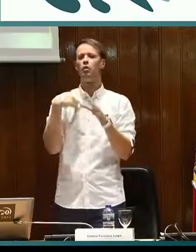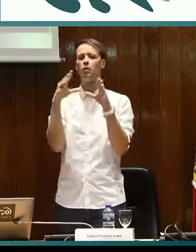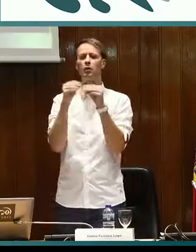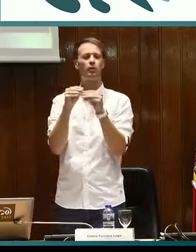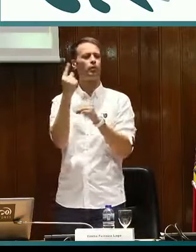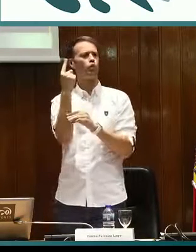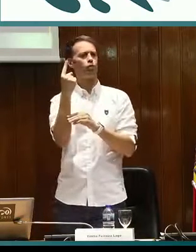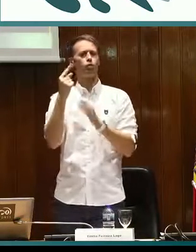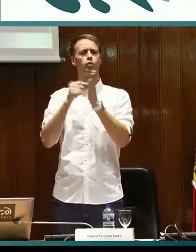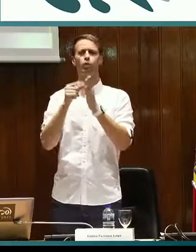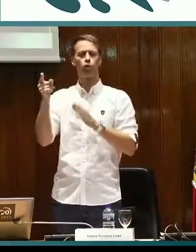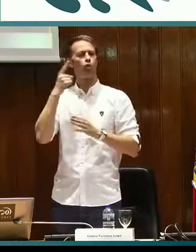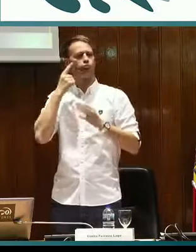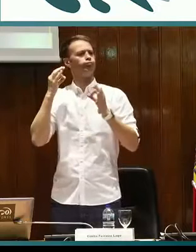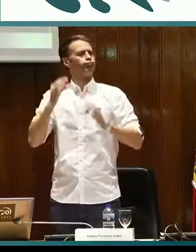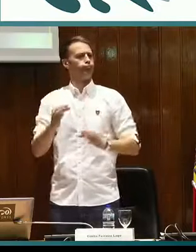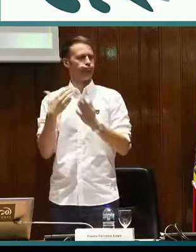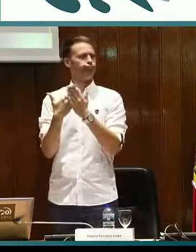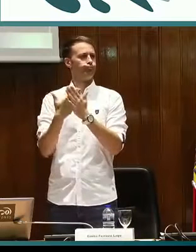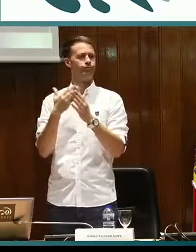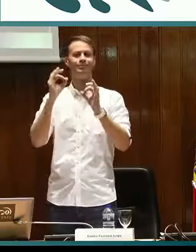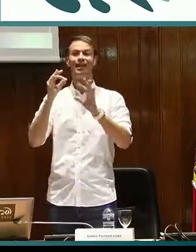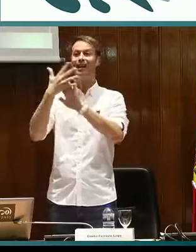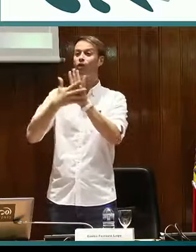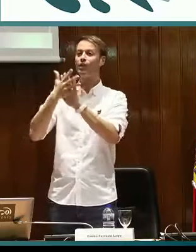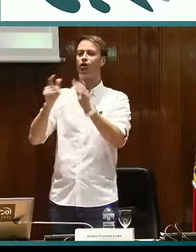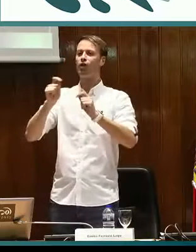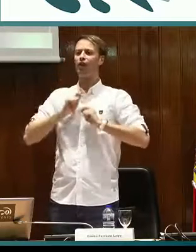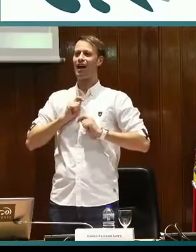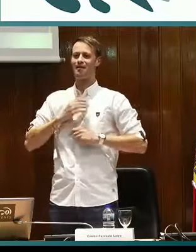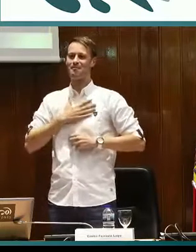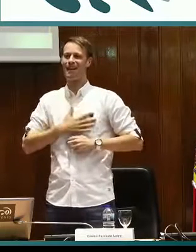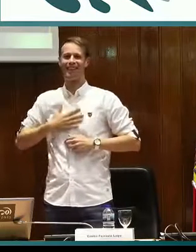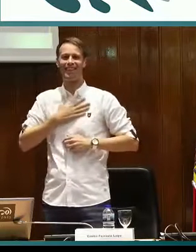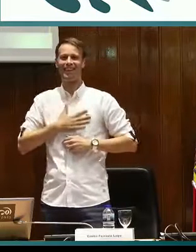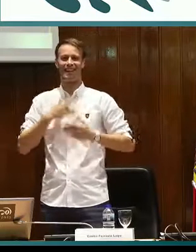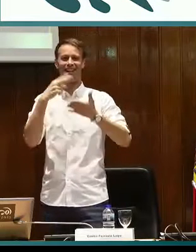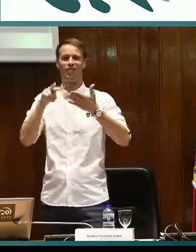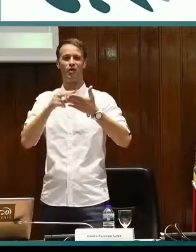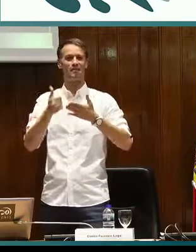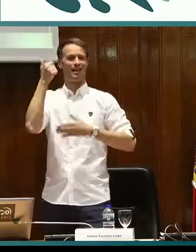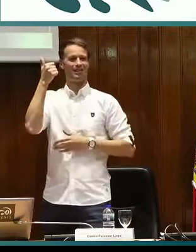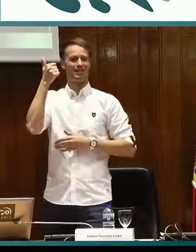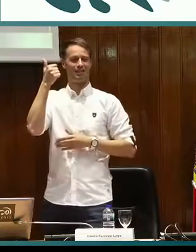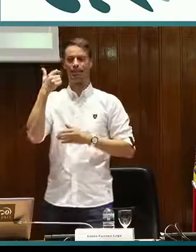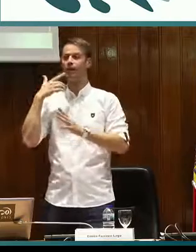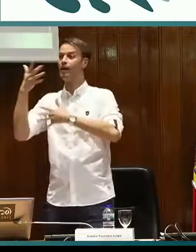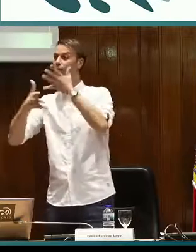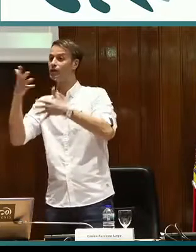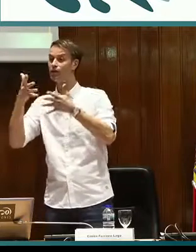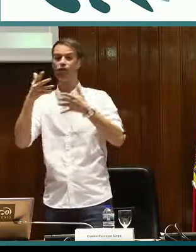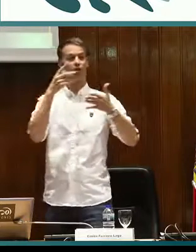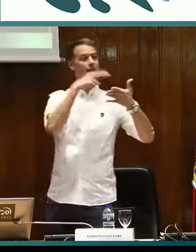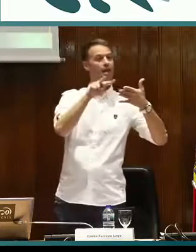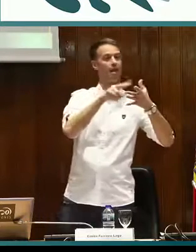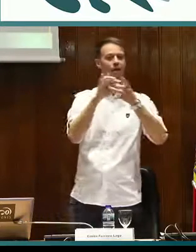no lo voy a explicar en profundidad, pero como resumen, punto importante a destacar es que la lengua de signos genera